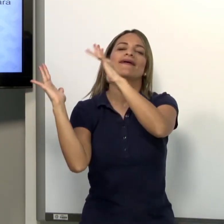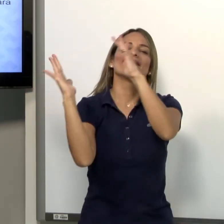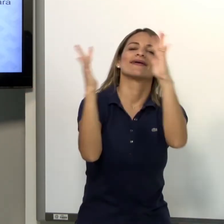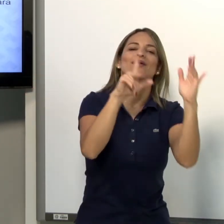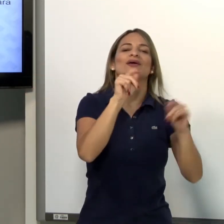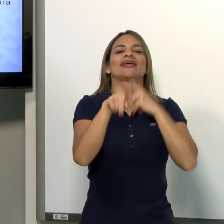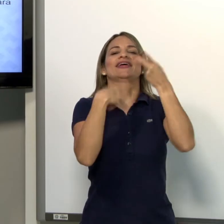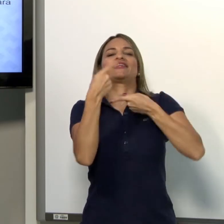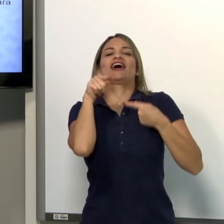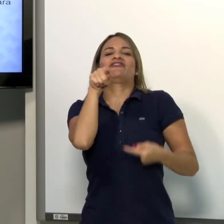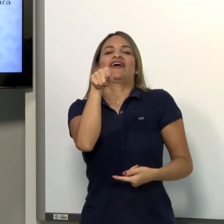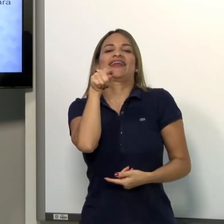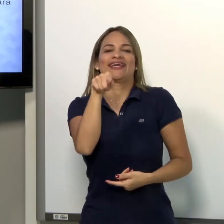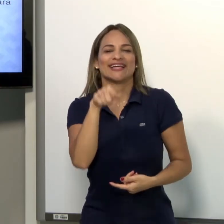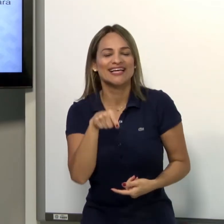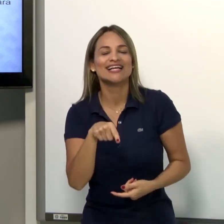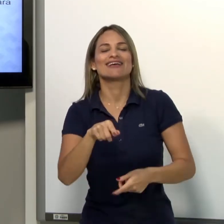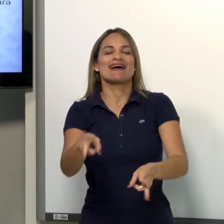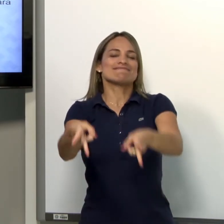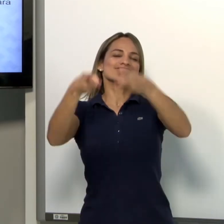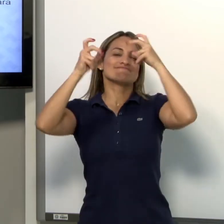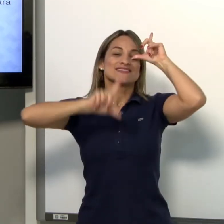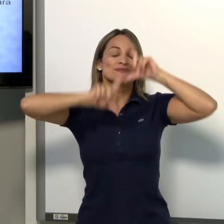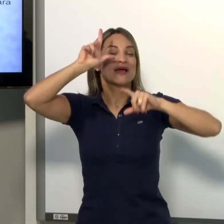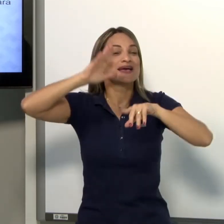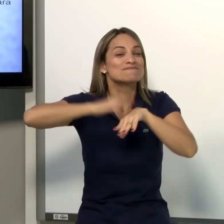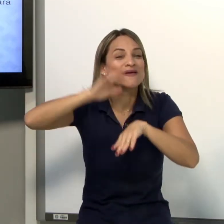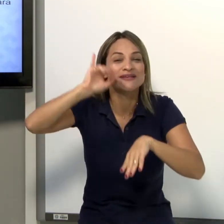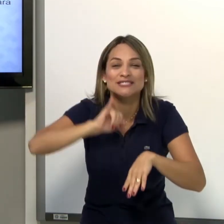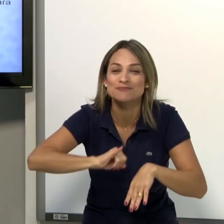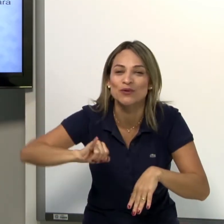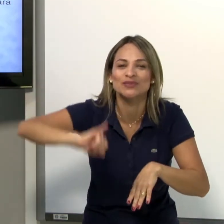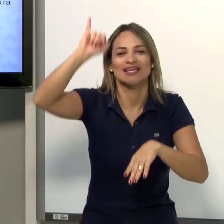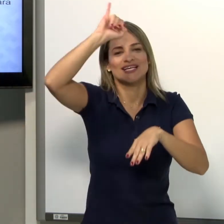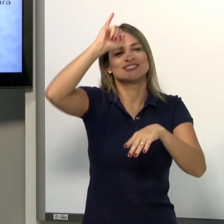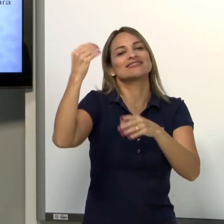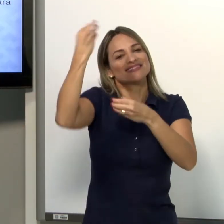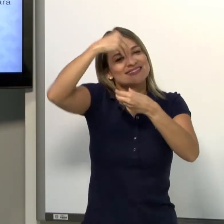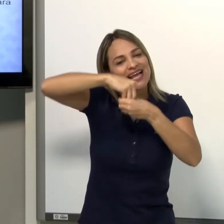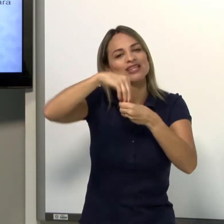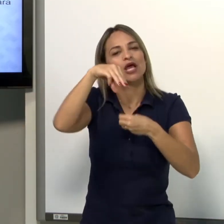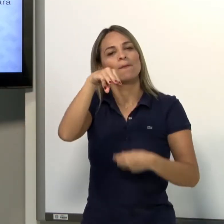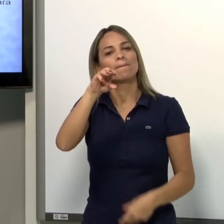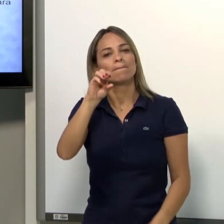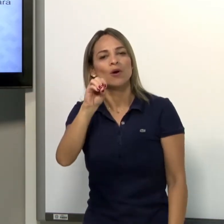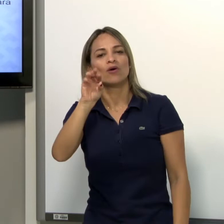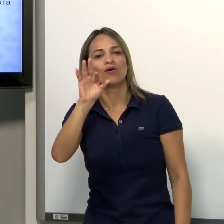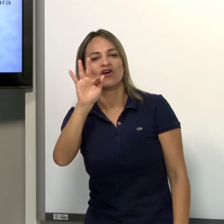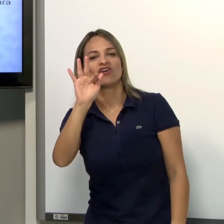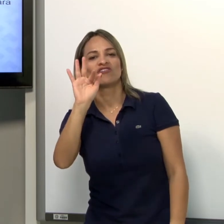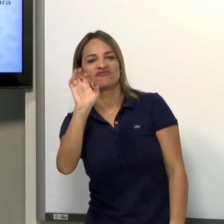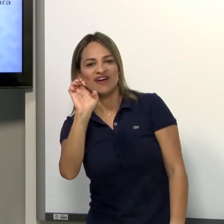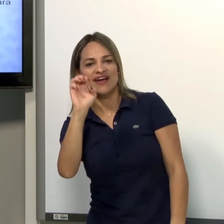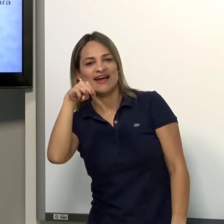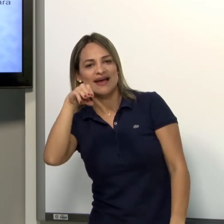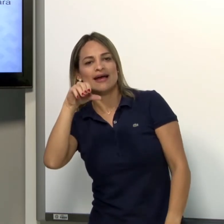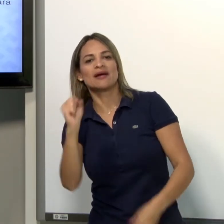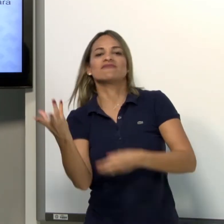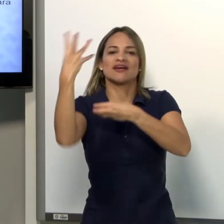você vai perceber por causa da expressão. É muito importante estudar os morfemas, porque eles estão inclusos também. junto com a